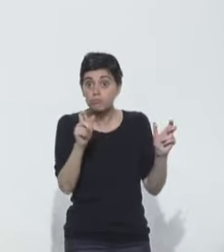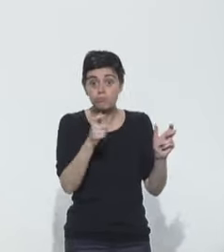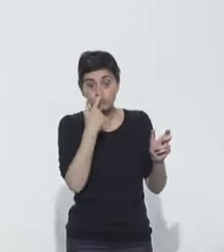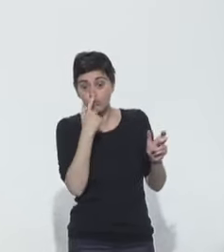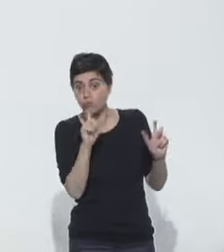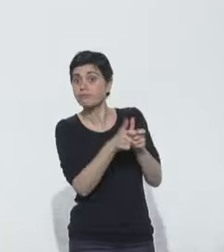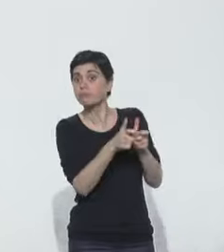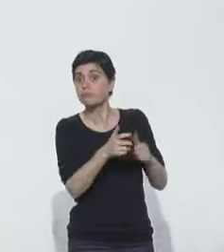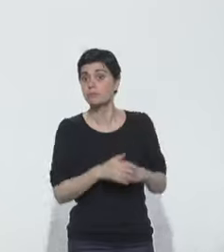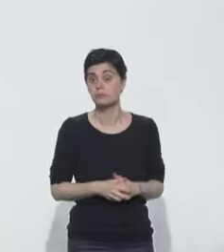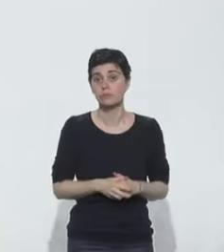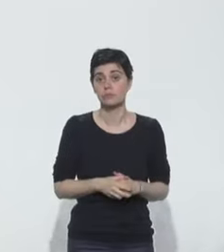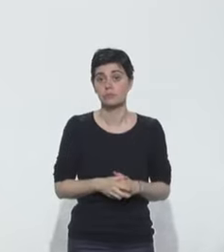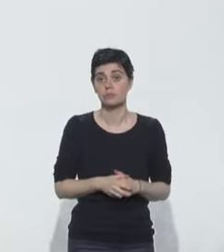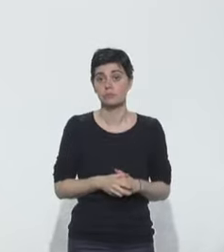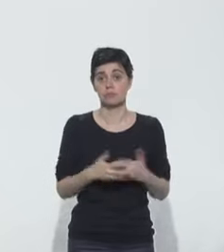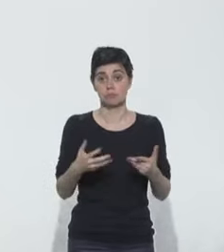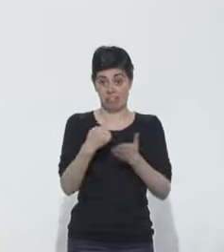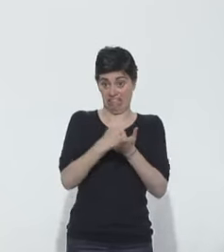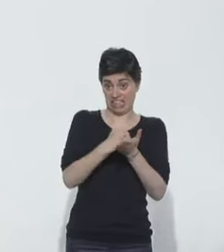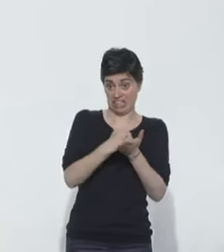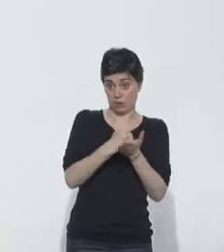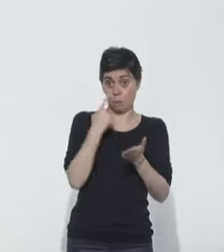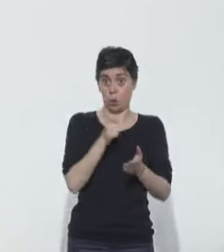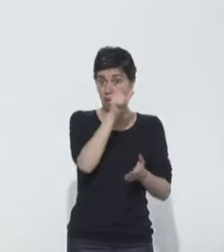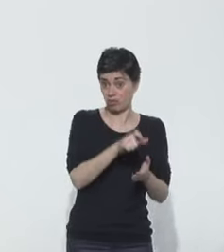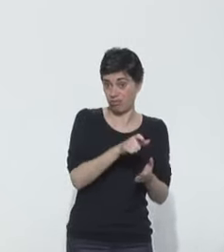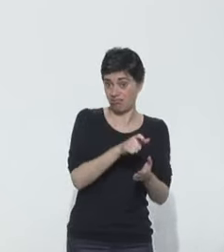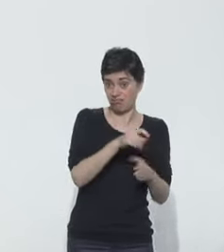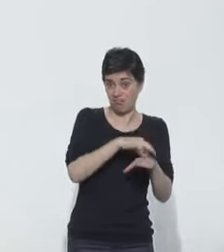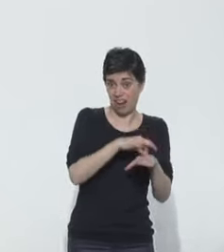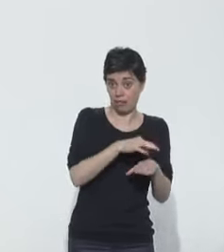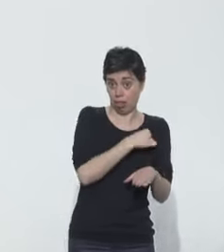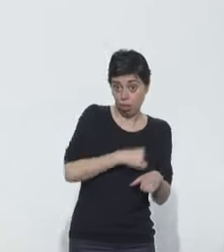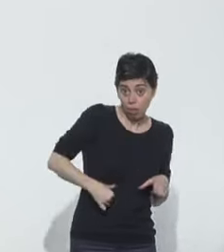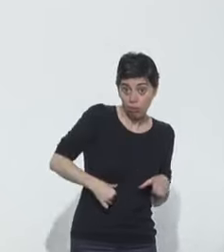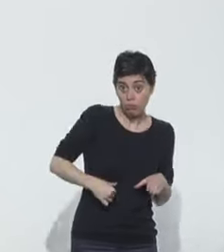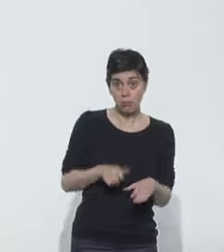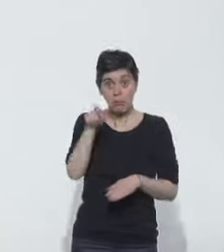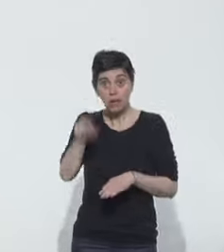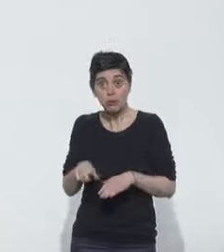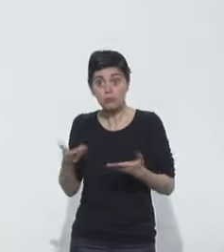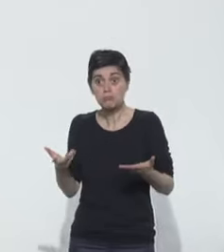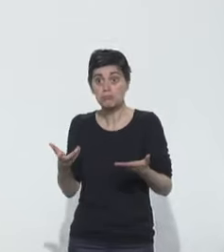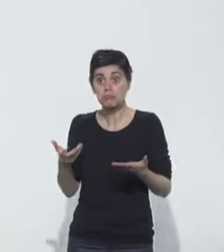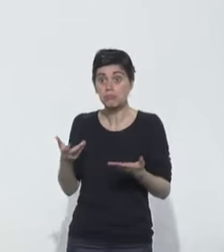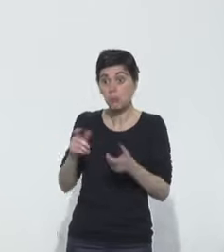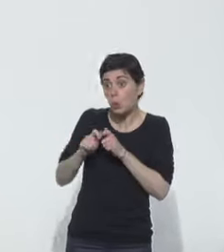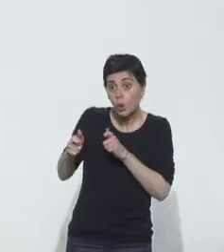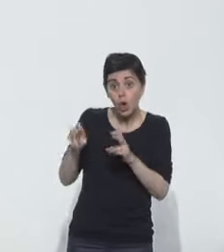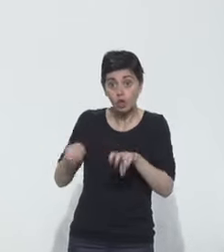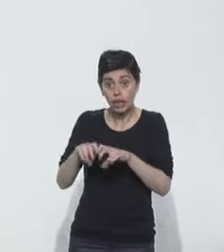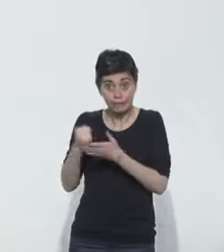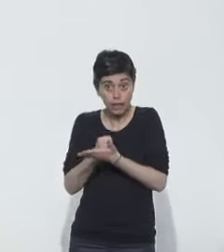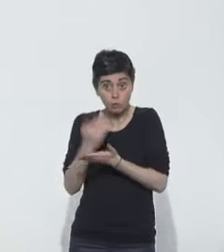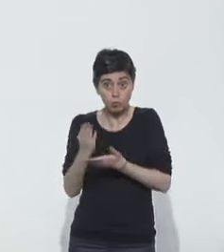réelle puisqu'on peut avoir besoin de faire des tests pour les malades les plus graves, on peut avoir besoin de faire des tests pour les malades dans des protocoles de recherche, mais sinon,